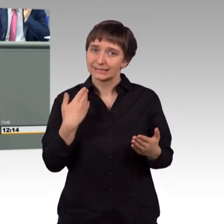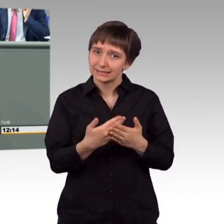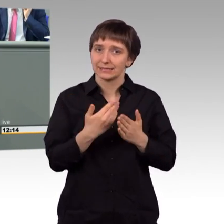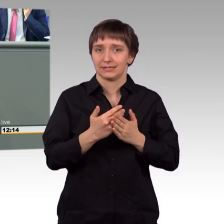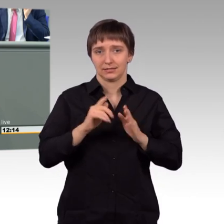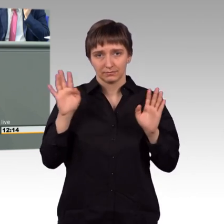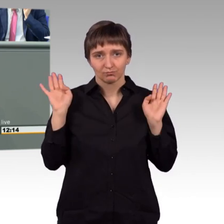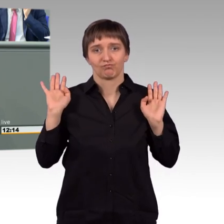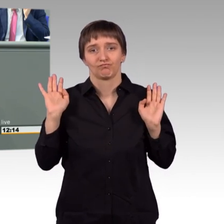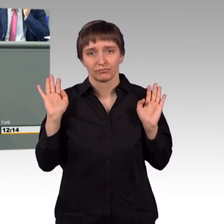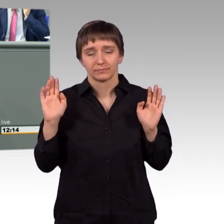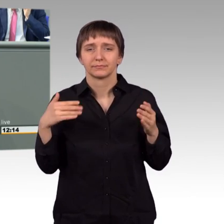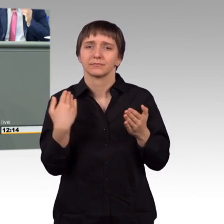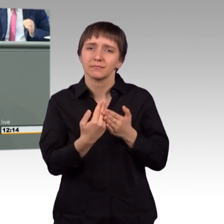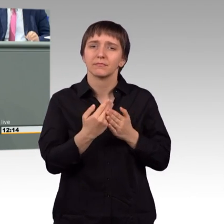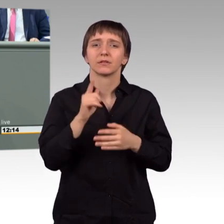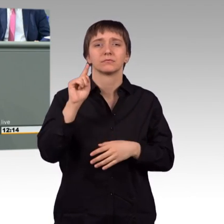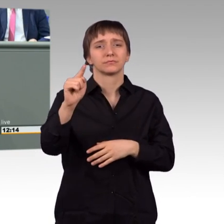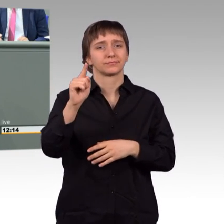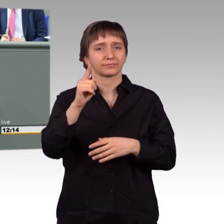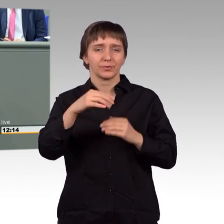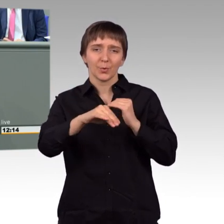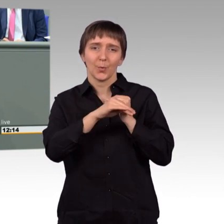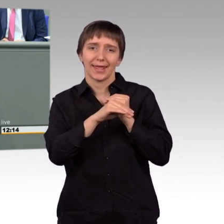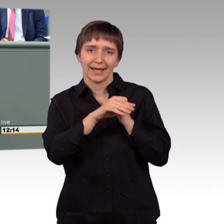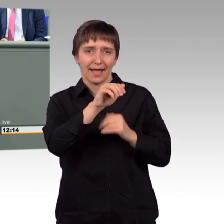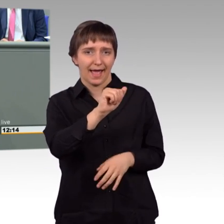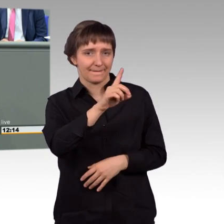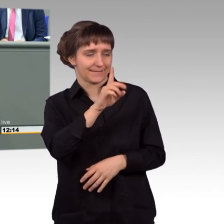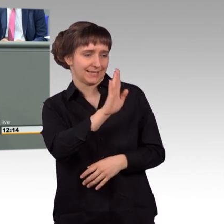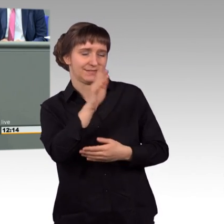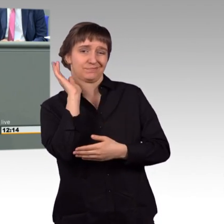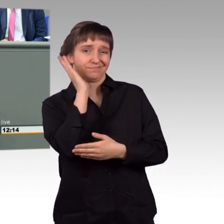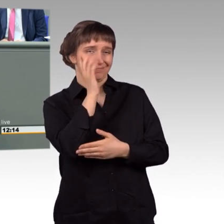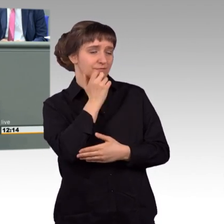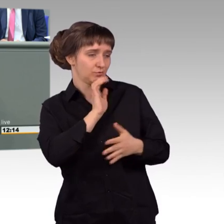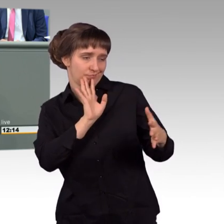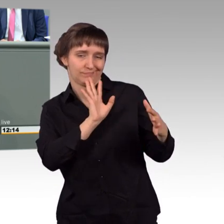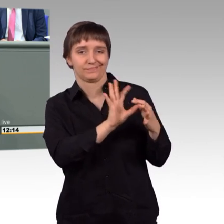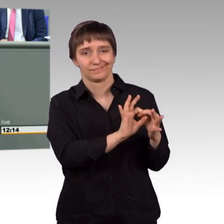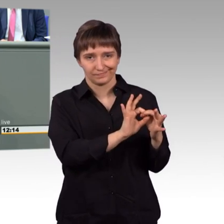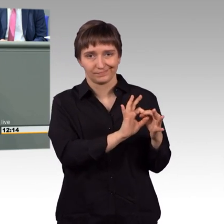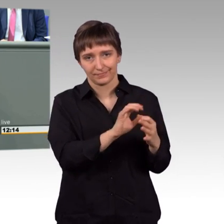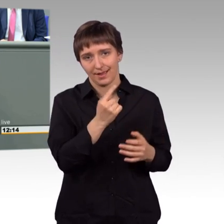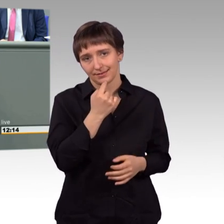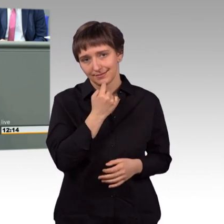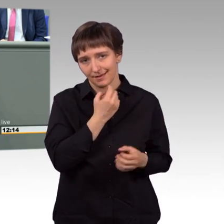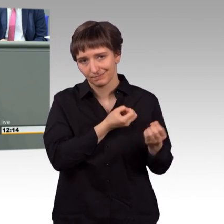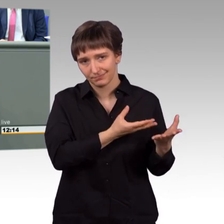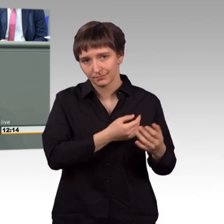die Äußerungen des Kollegen der AfD nur eines sagen. Ich weiß nicht, ob die Situation im